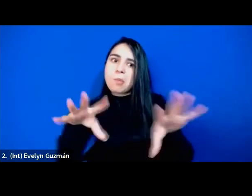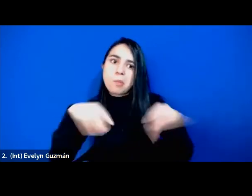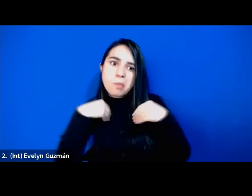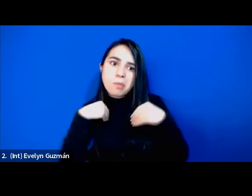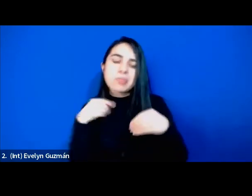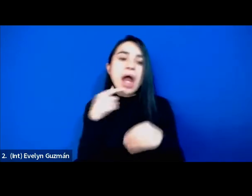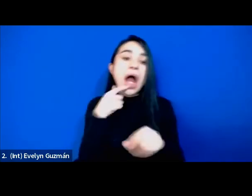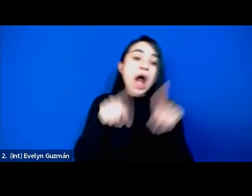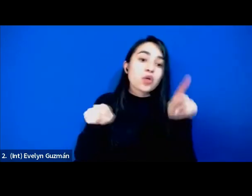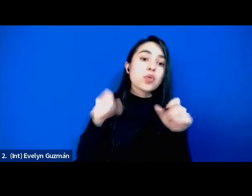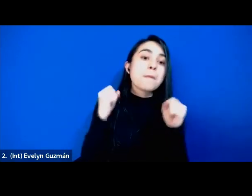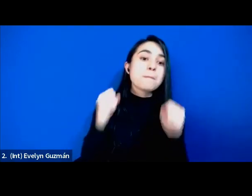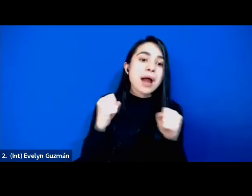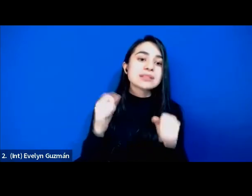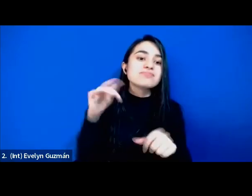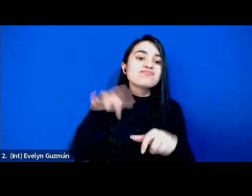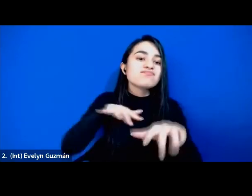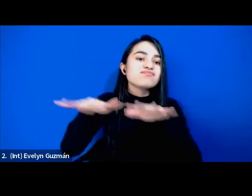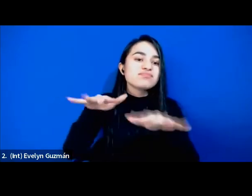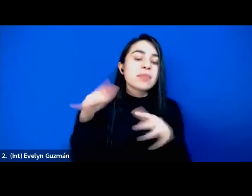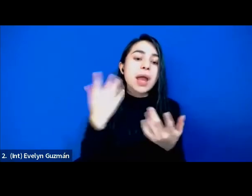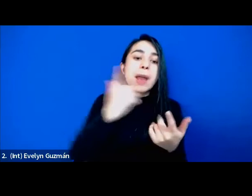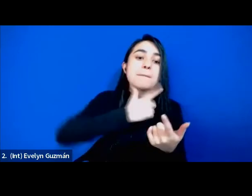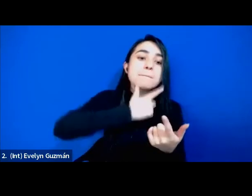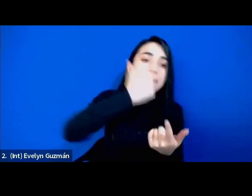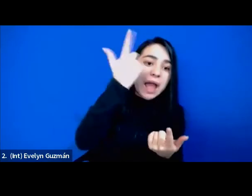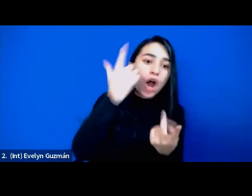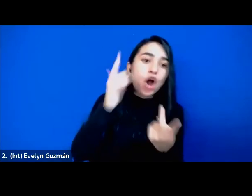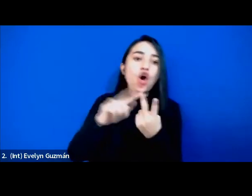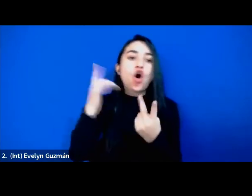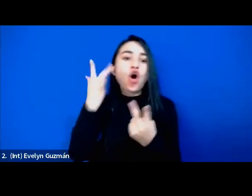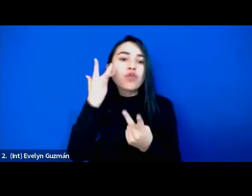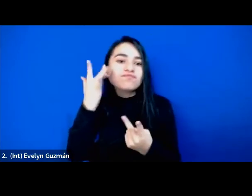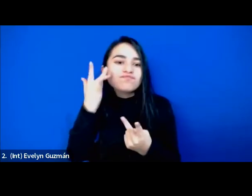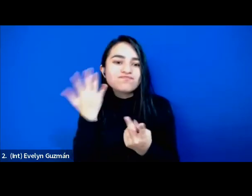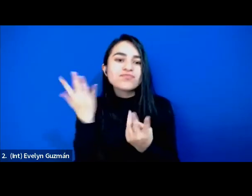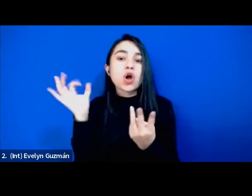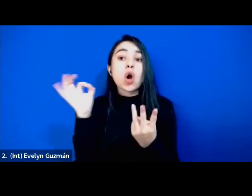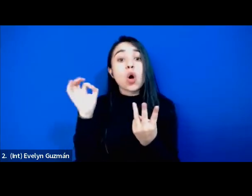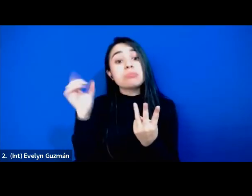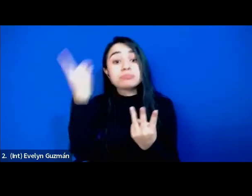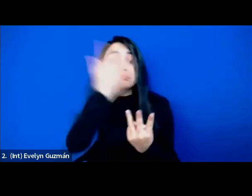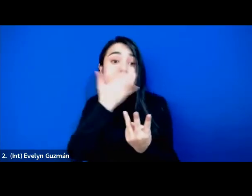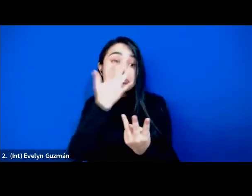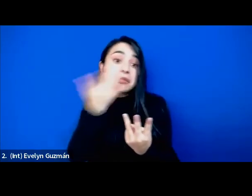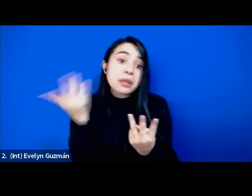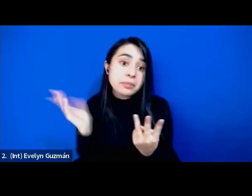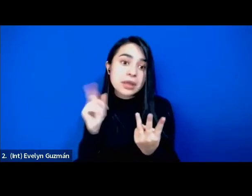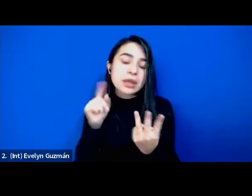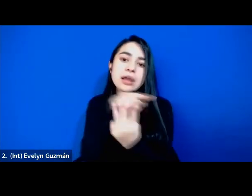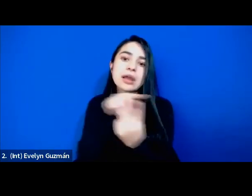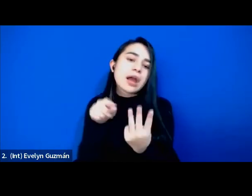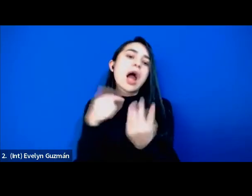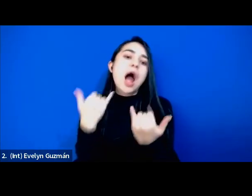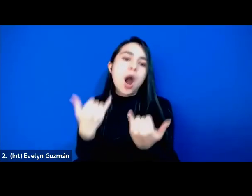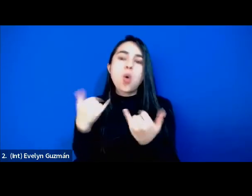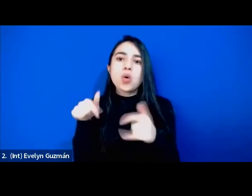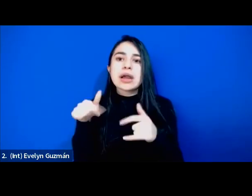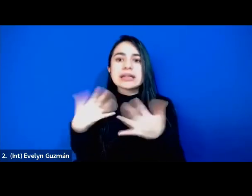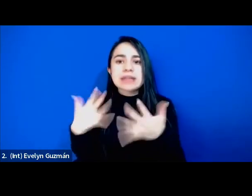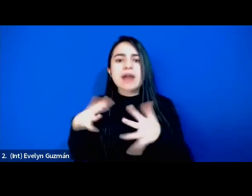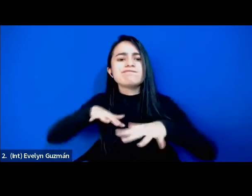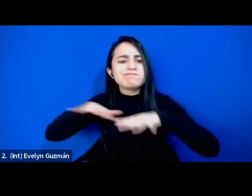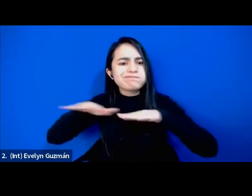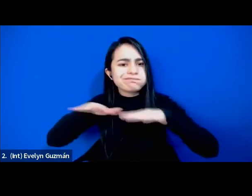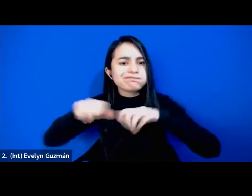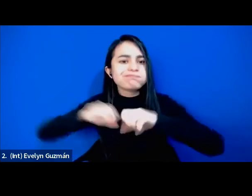blancomestizos inclusive negros digamos la aceptación que hoy con tantos años de activismo